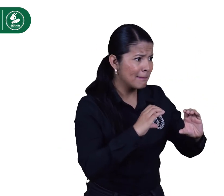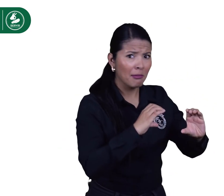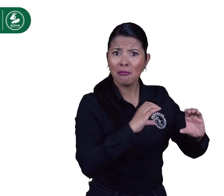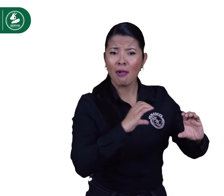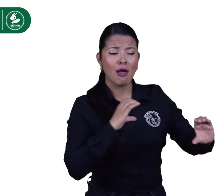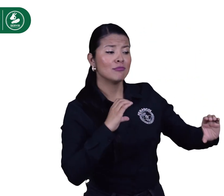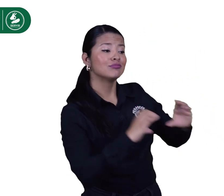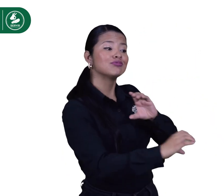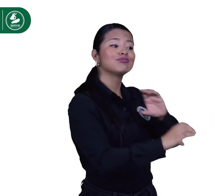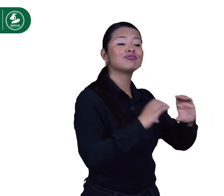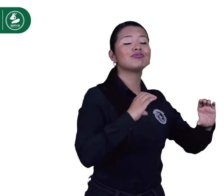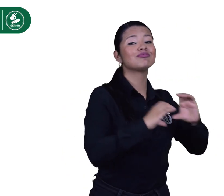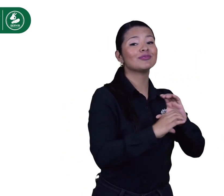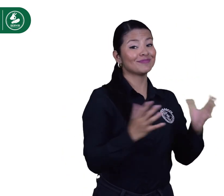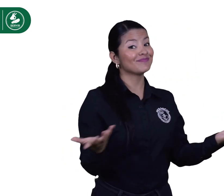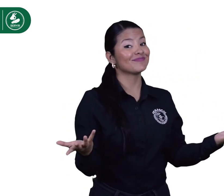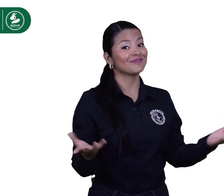una comunicación clara y sin barreras.